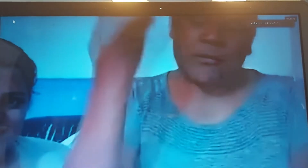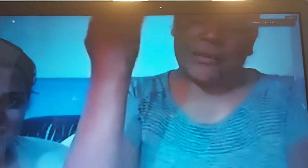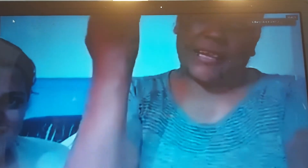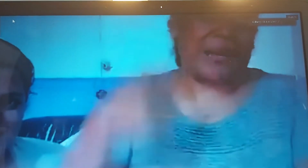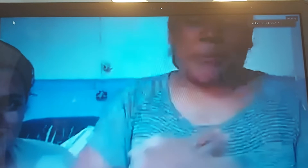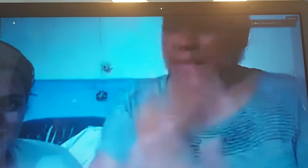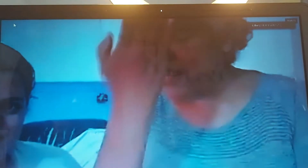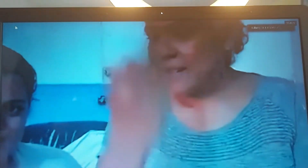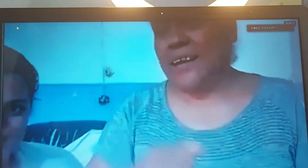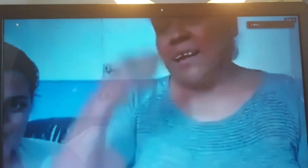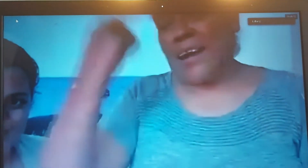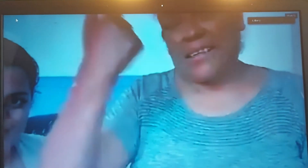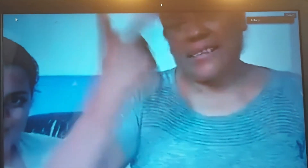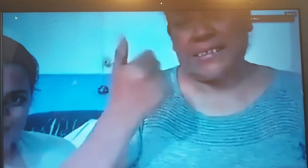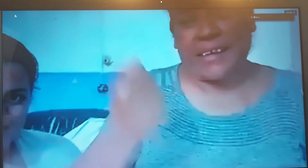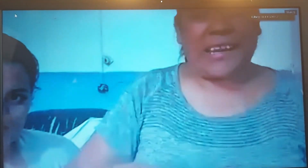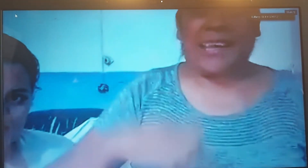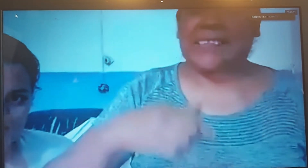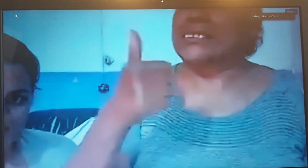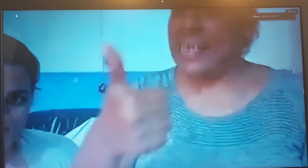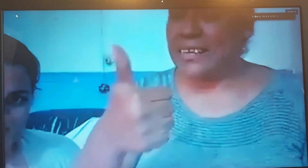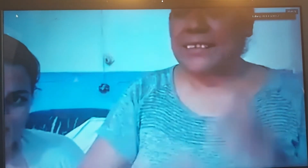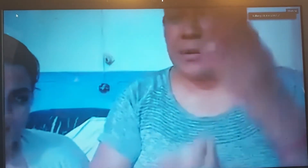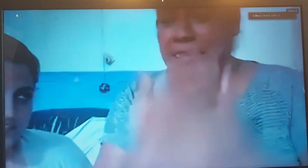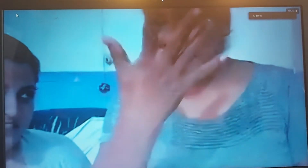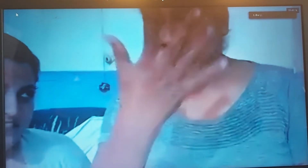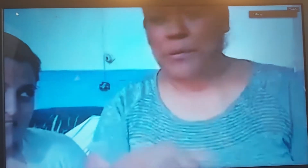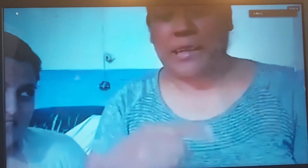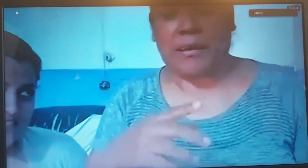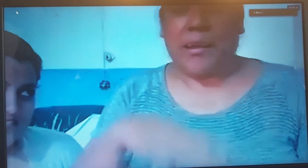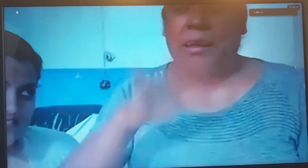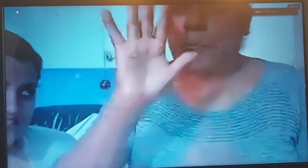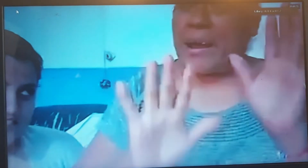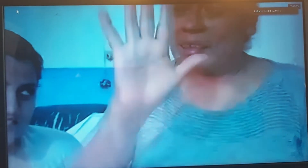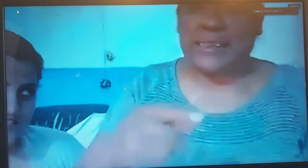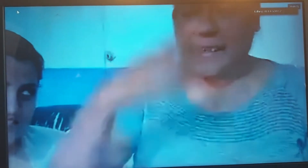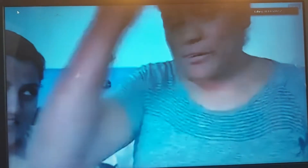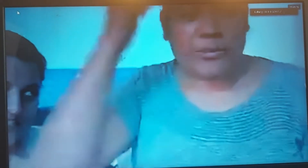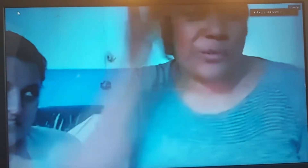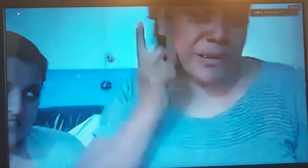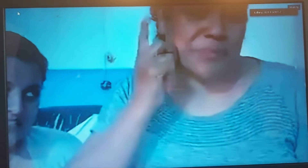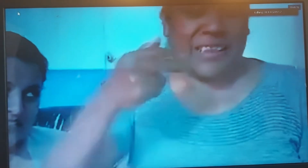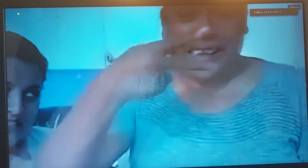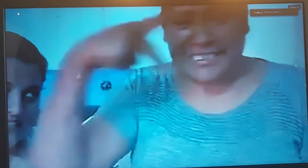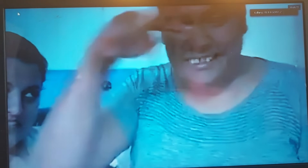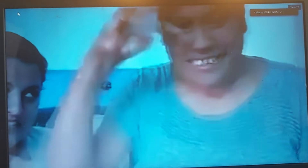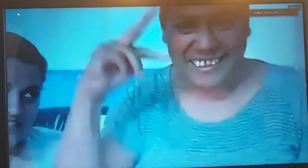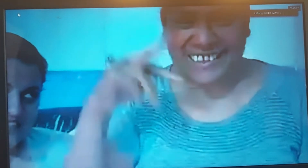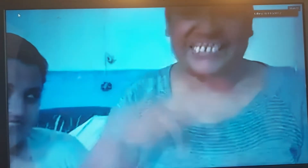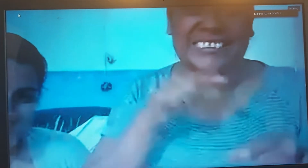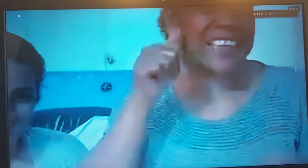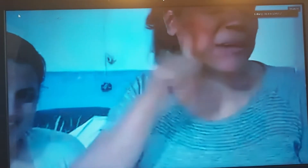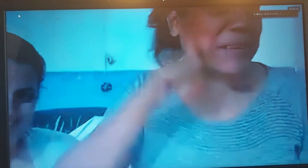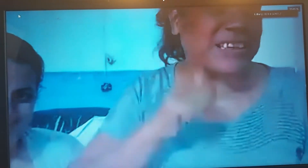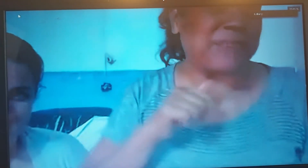6 de la mañana, porque parece que no duerme Nancy, está siempre, siempre